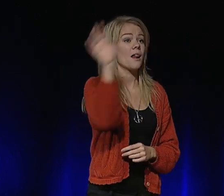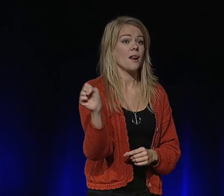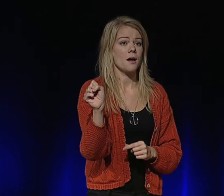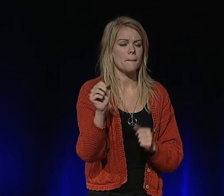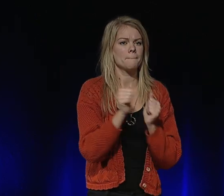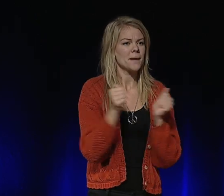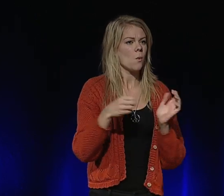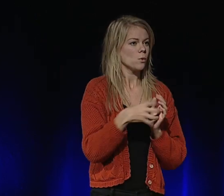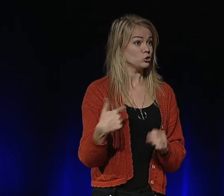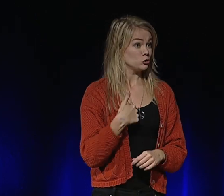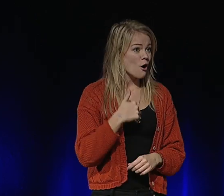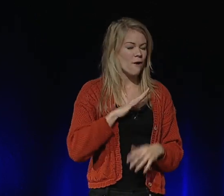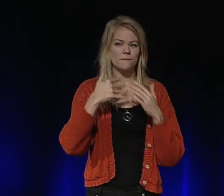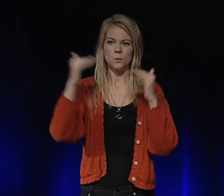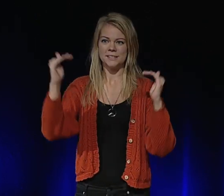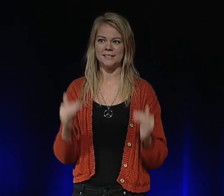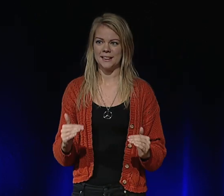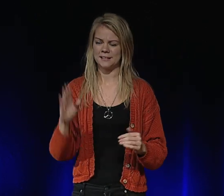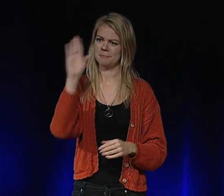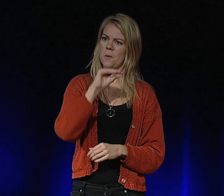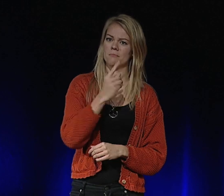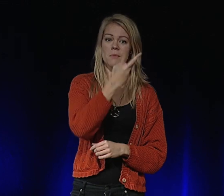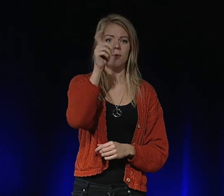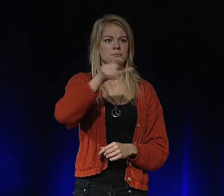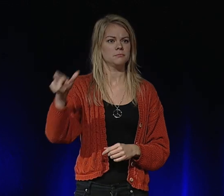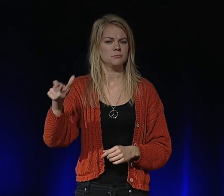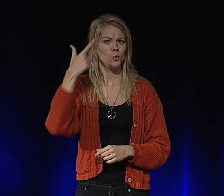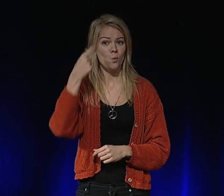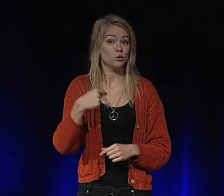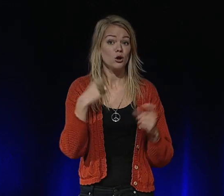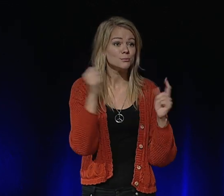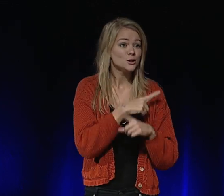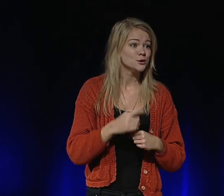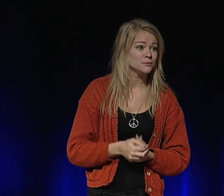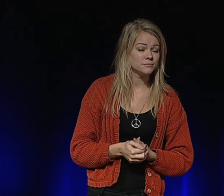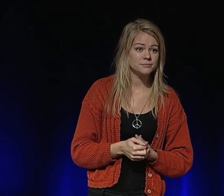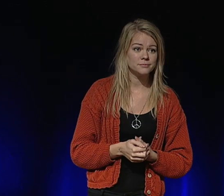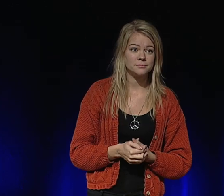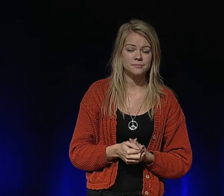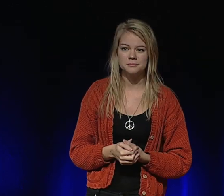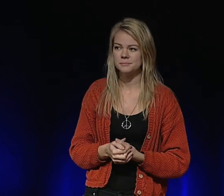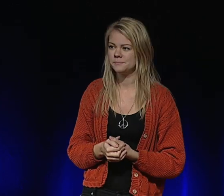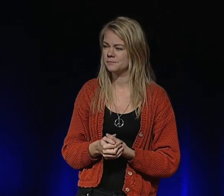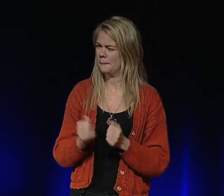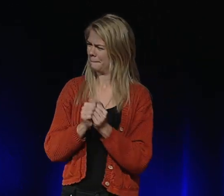för andra människor. Men som vissa utgår från att jag inte kan. Bara på grund av min funktionsnedsättning.